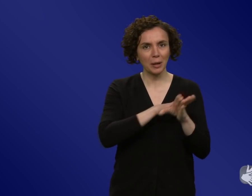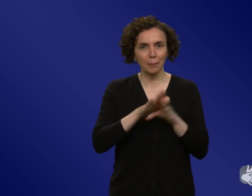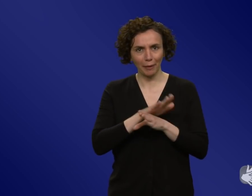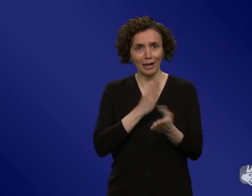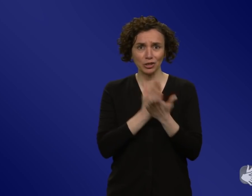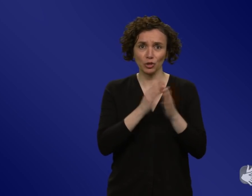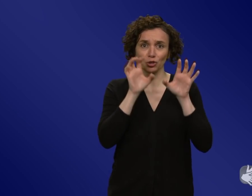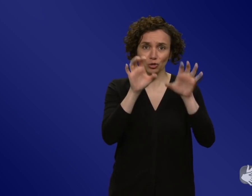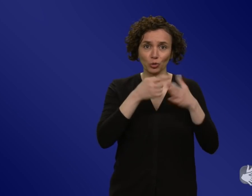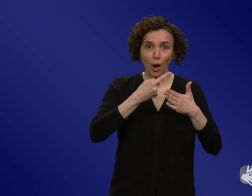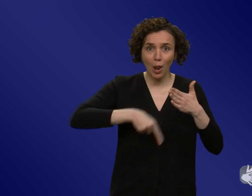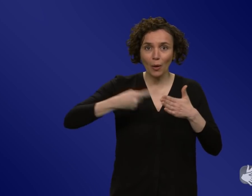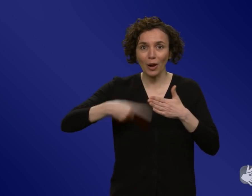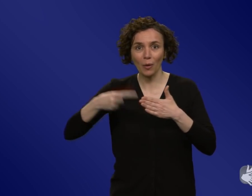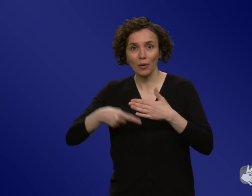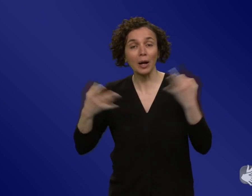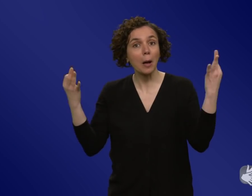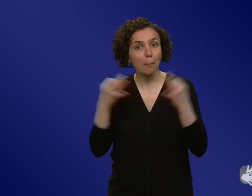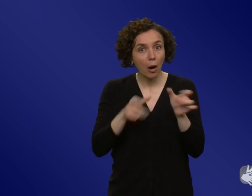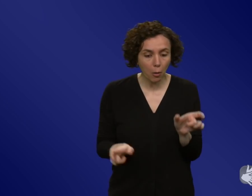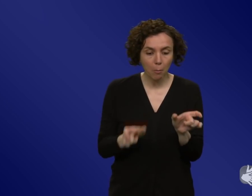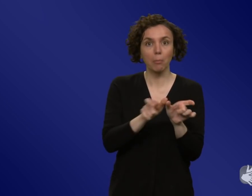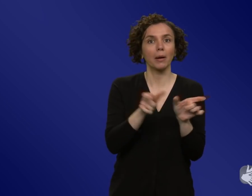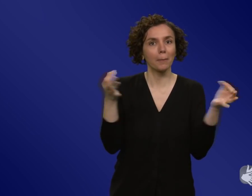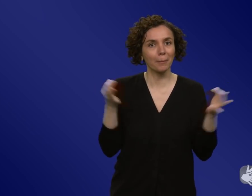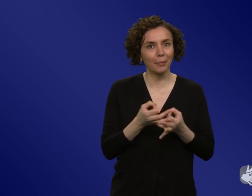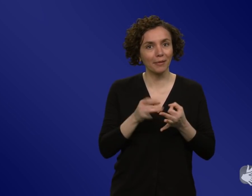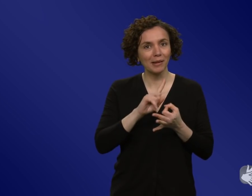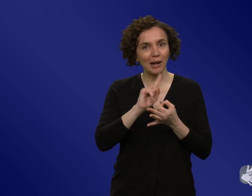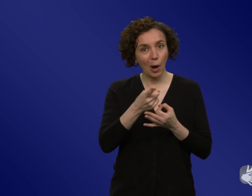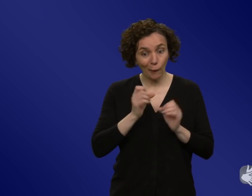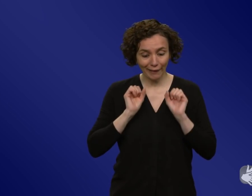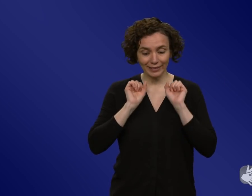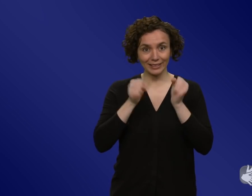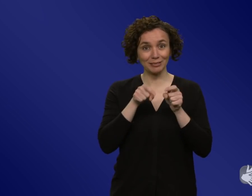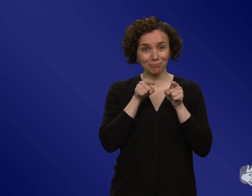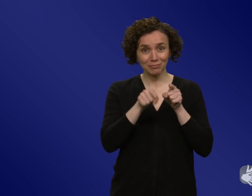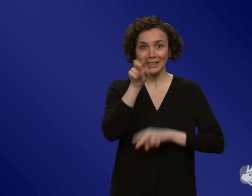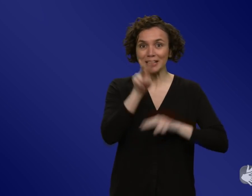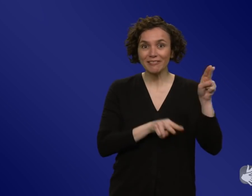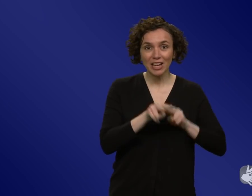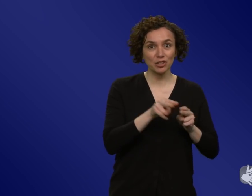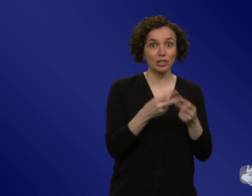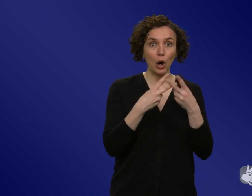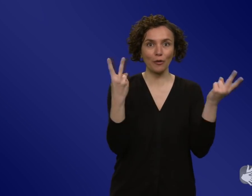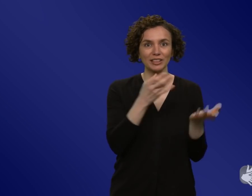und wo wir einfach ja auch Kraft aufbauen müssen, dass wir einfach an wichtigen Stellen gute Leute haben, die das machen. Ist das auch eine